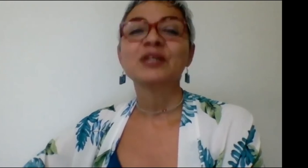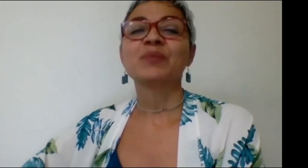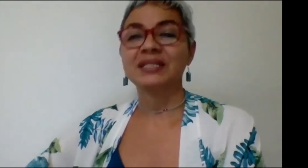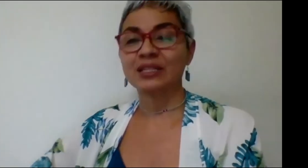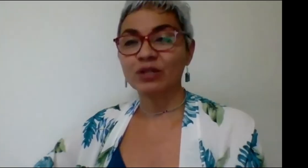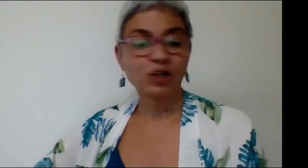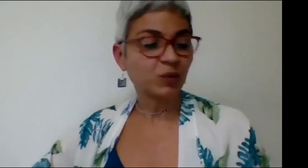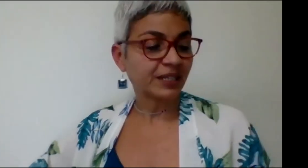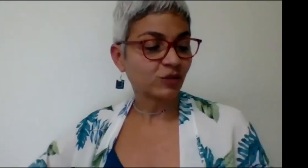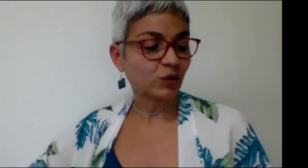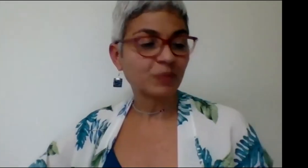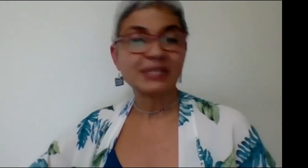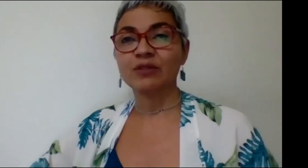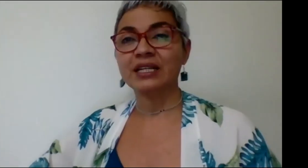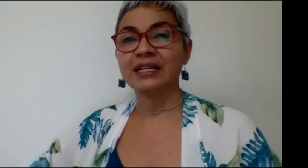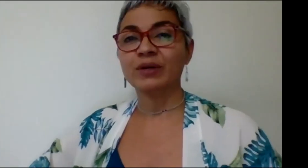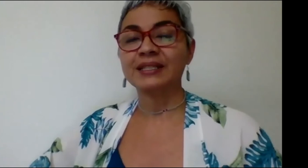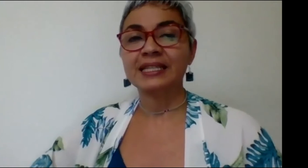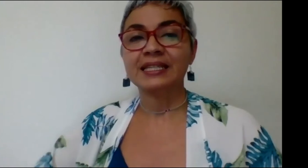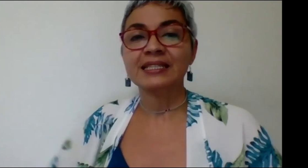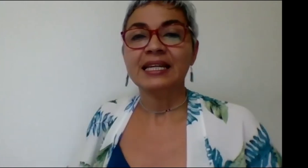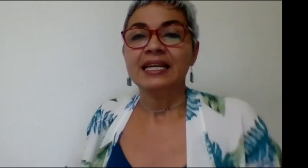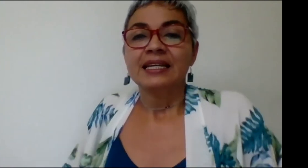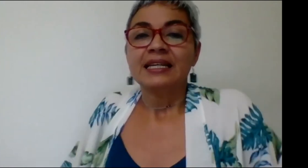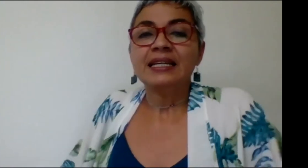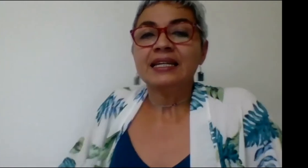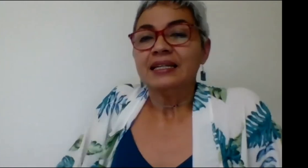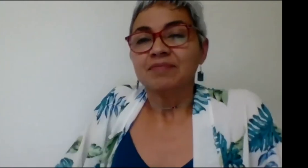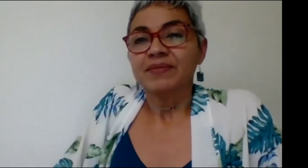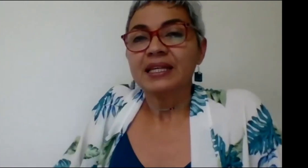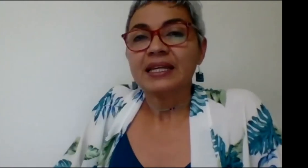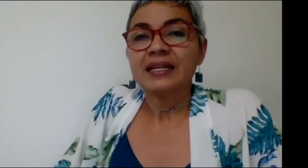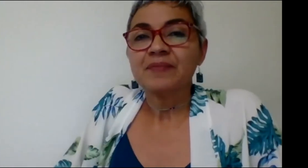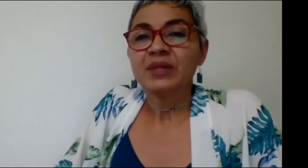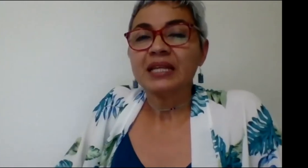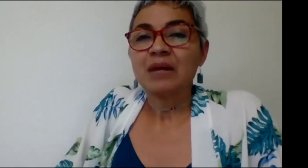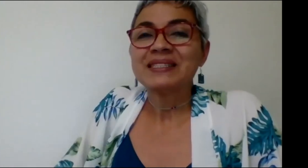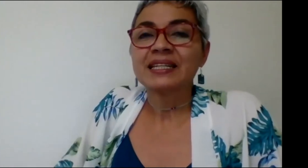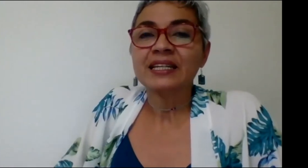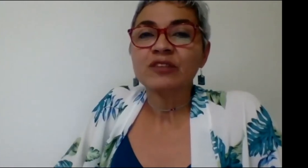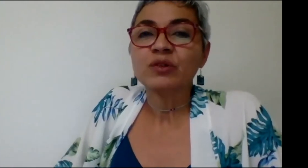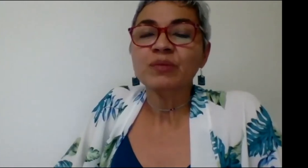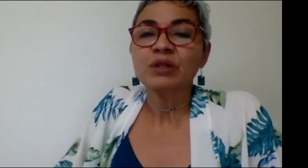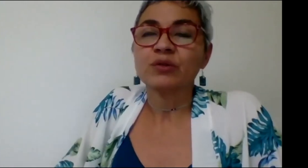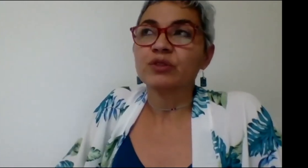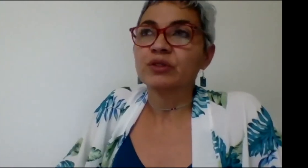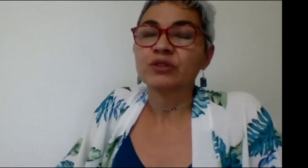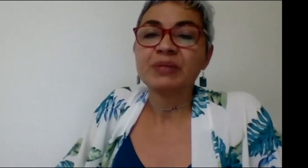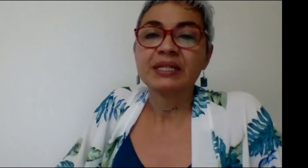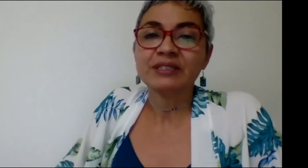pensando en la comunidad sorda pensando en la lengua de señas y a pesar de eso nuestros invitados